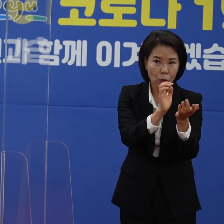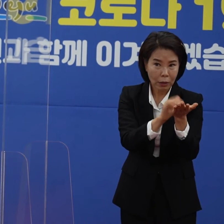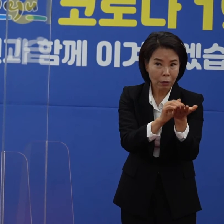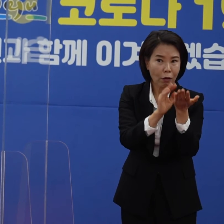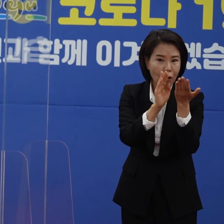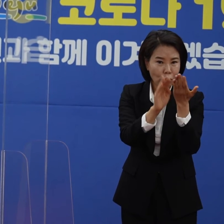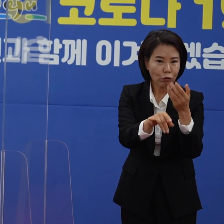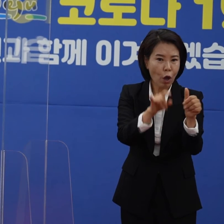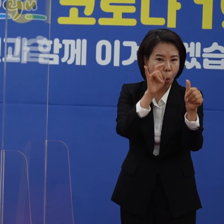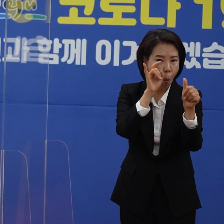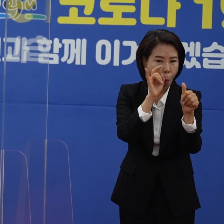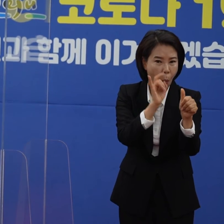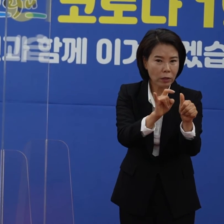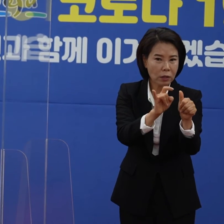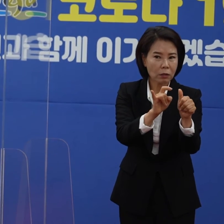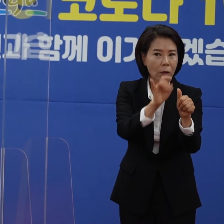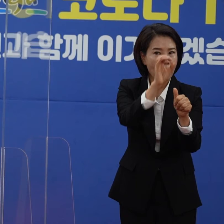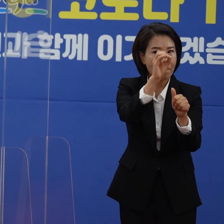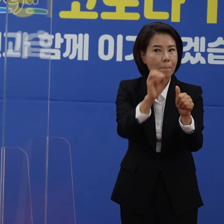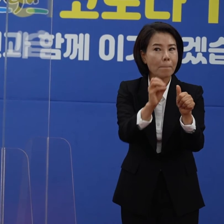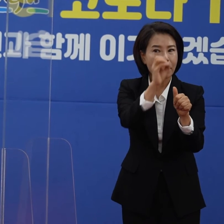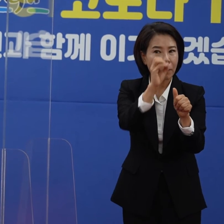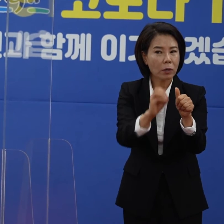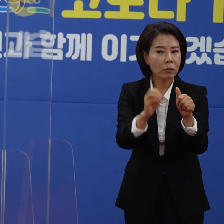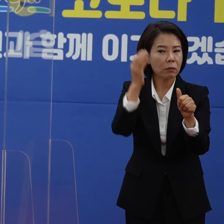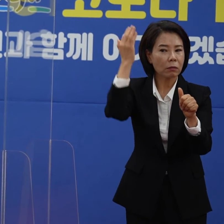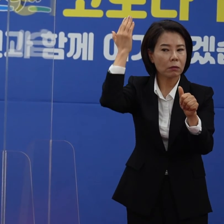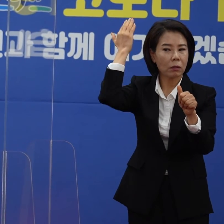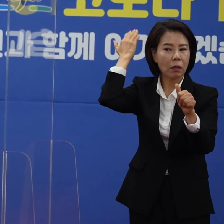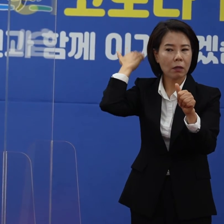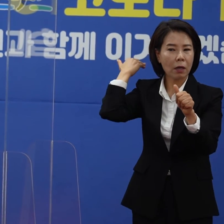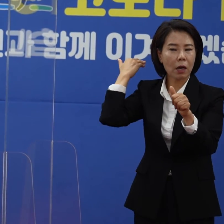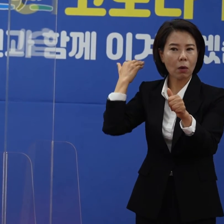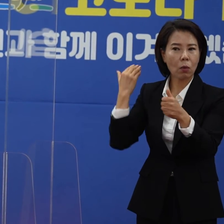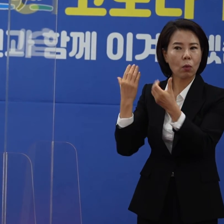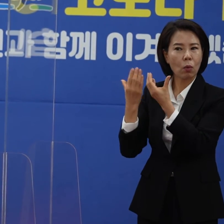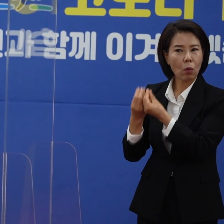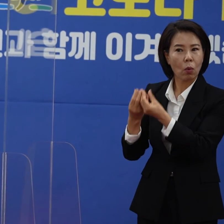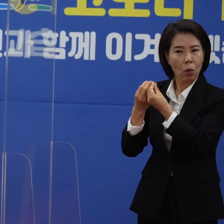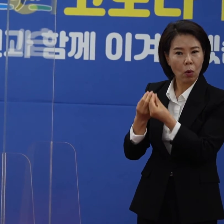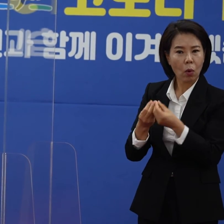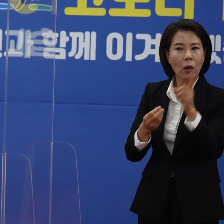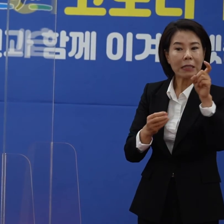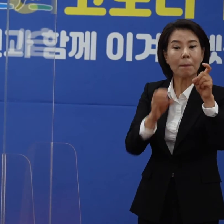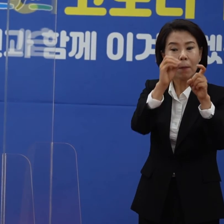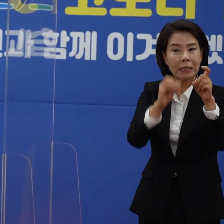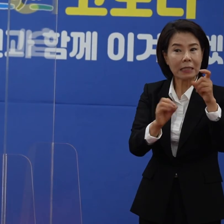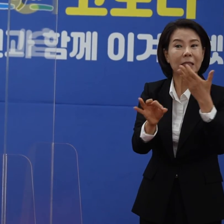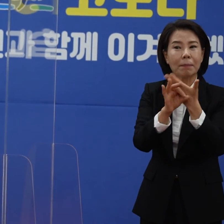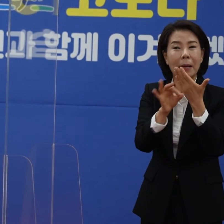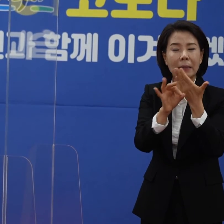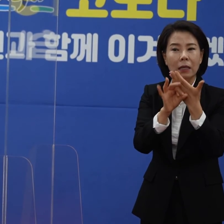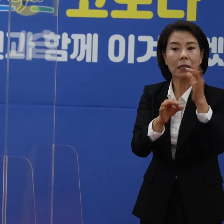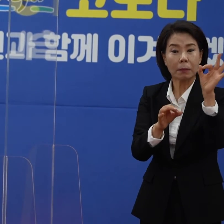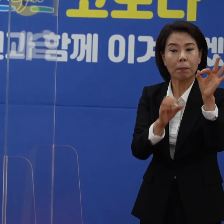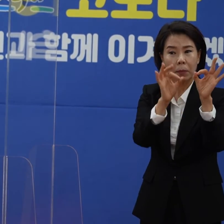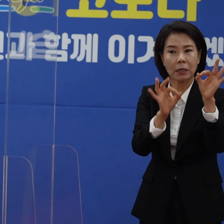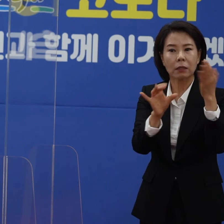확진되던 확진율이 예전에 예를 들어서 가정에서 10%였다면